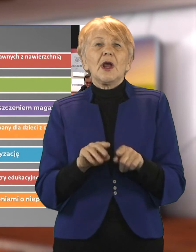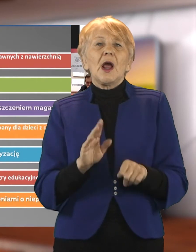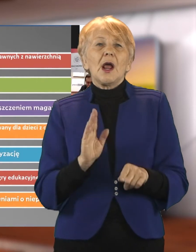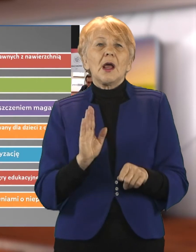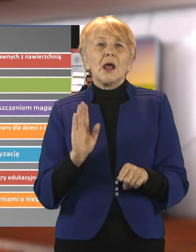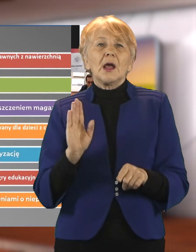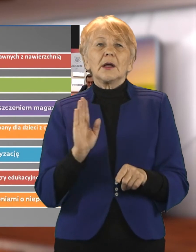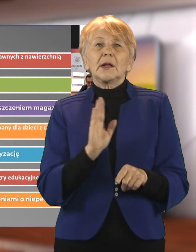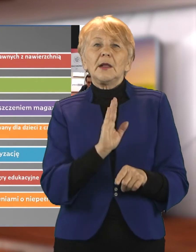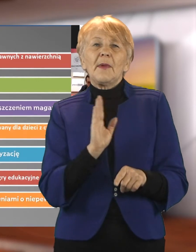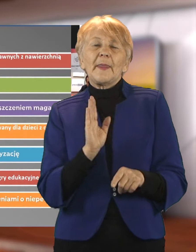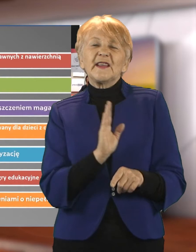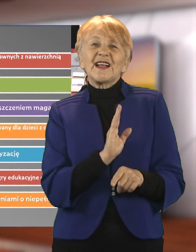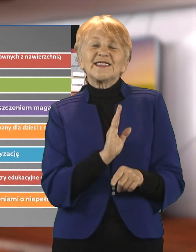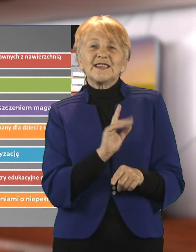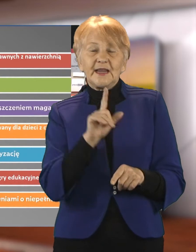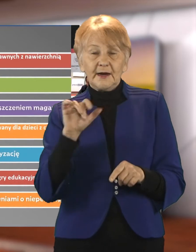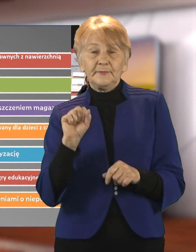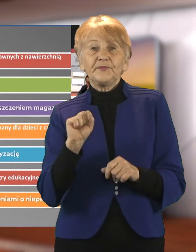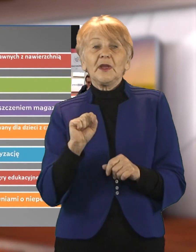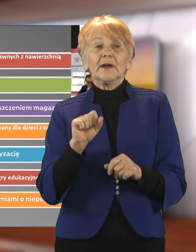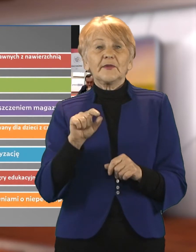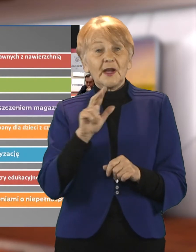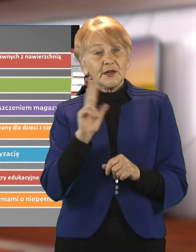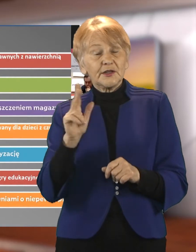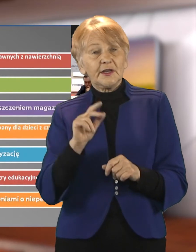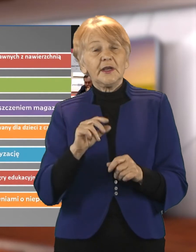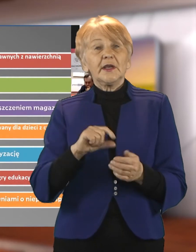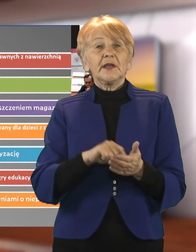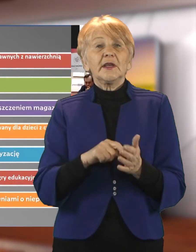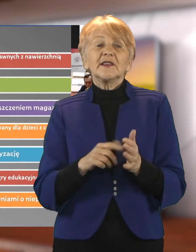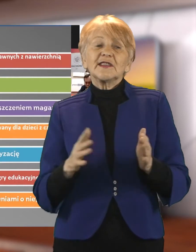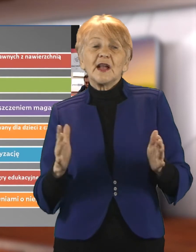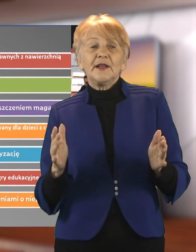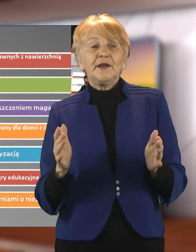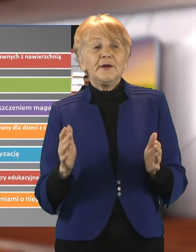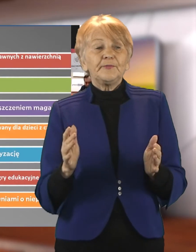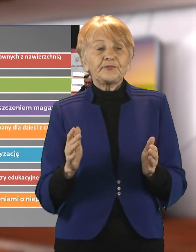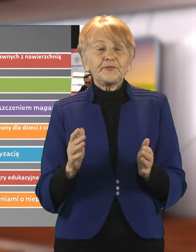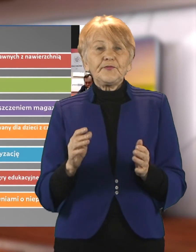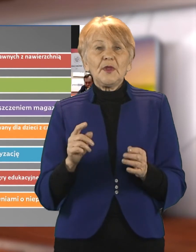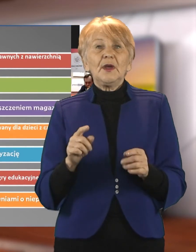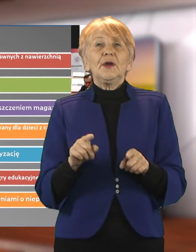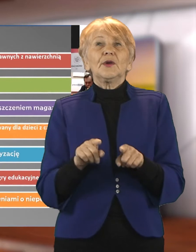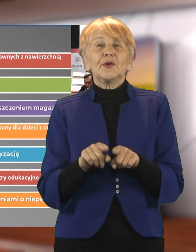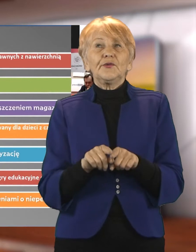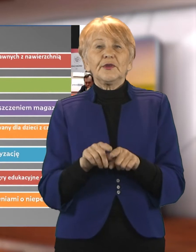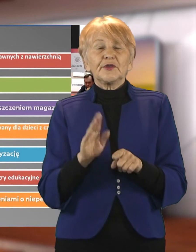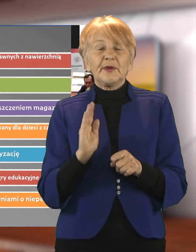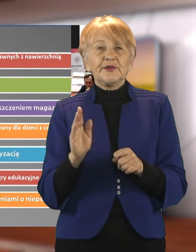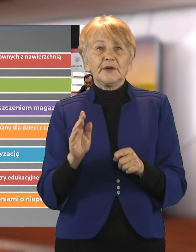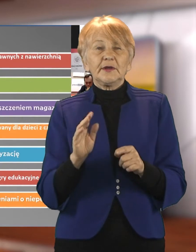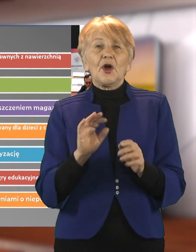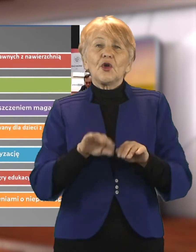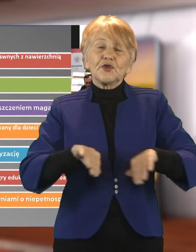zabaw będą wyposażone nowocześnie, kolorowo, bogate w gry edukacyjne. I dodatkowo sala integracji sensorycznej do